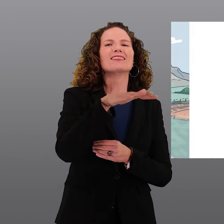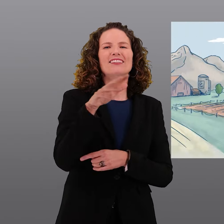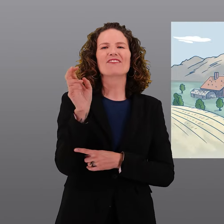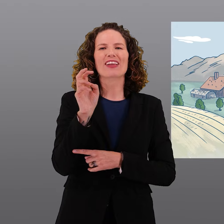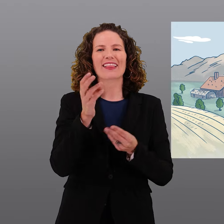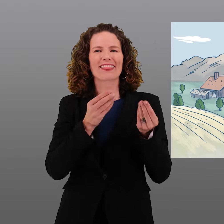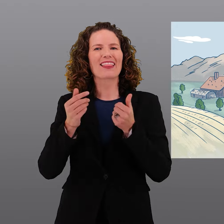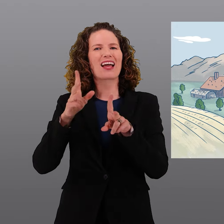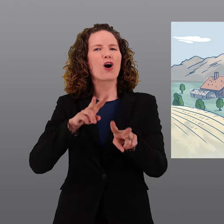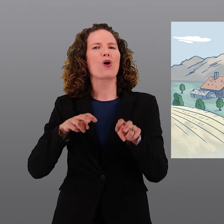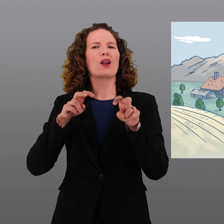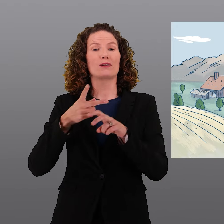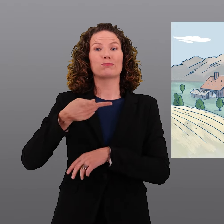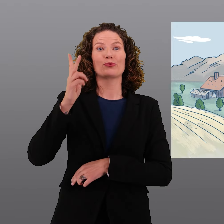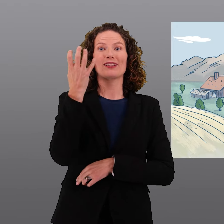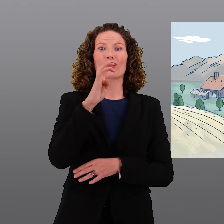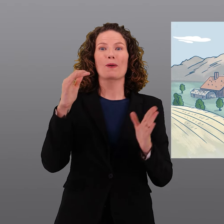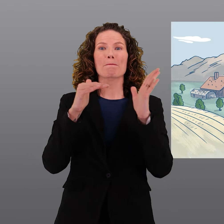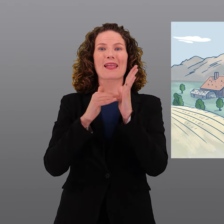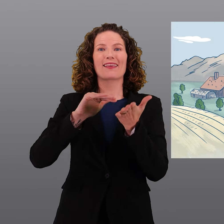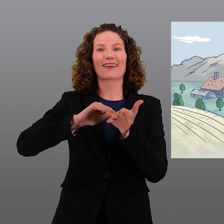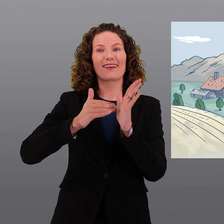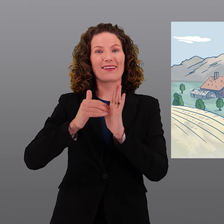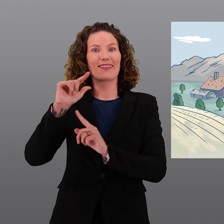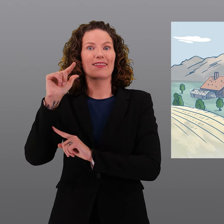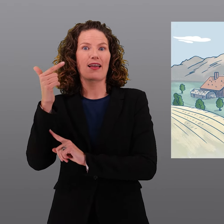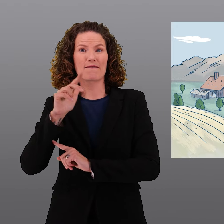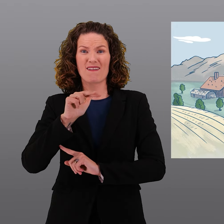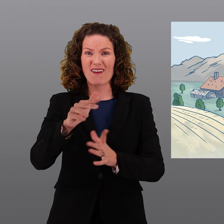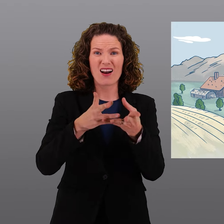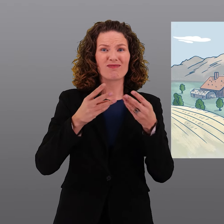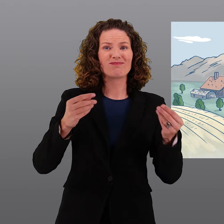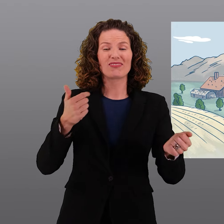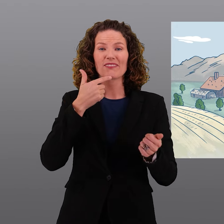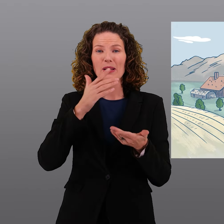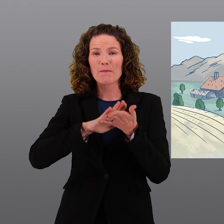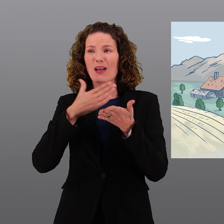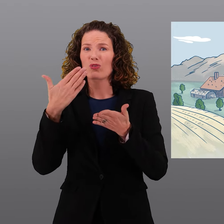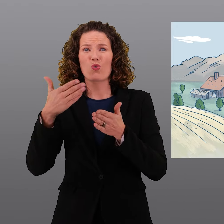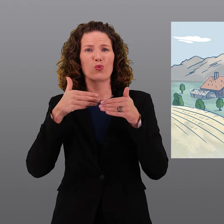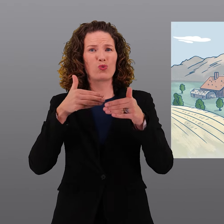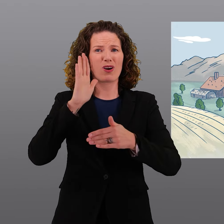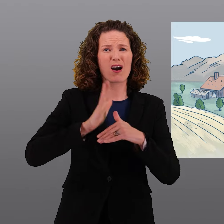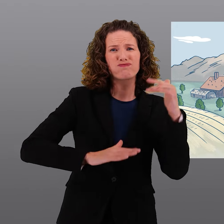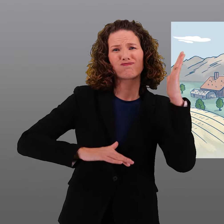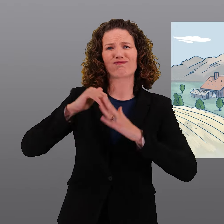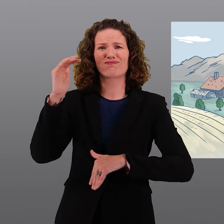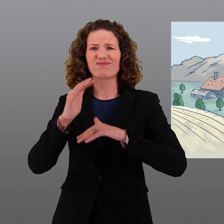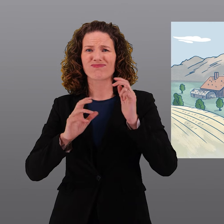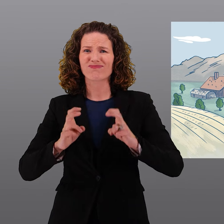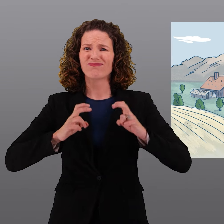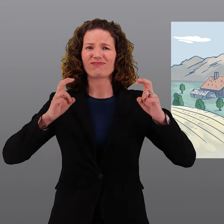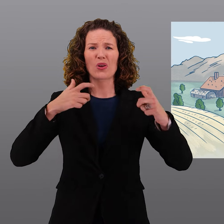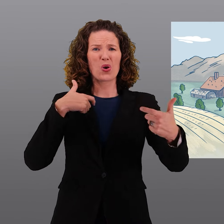Plus de 400 000 m2 d'espace vert et de terres agricoles disparaîtraient. Le bétonnage de la Suisse continuerait donc de plus belle.